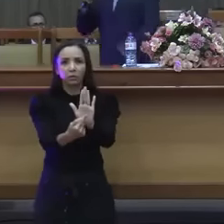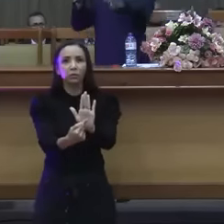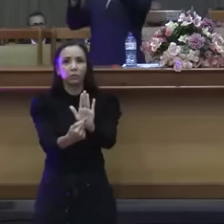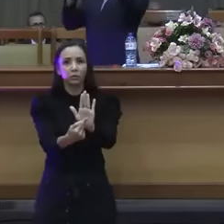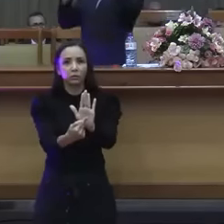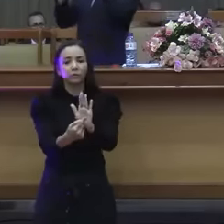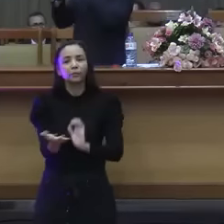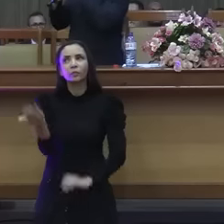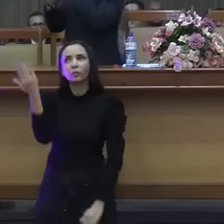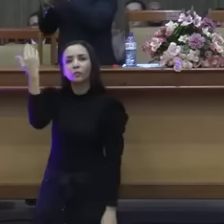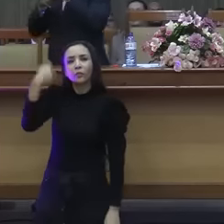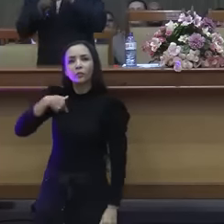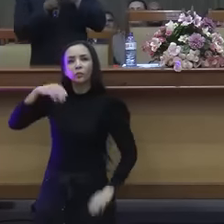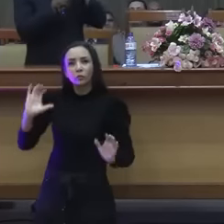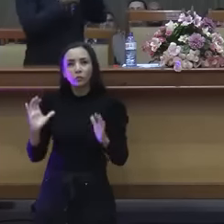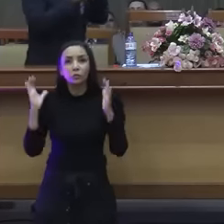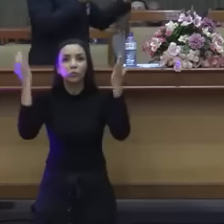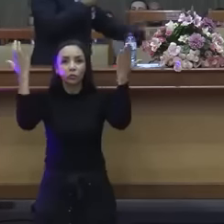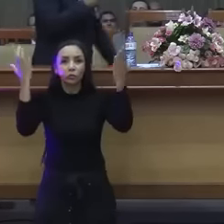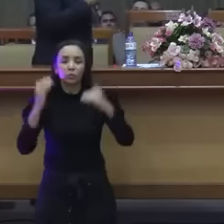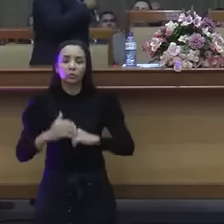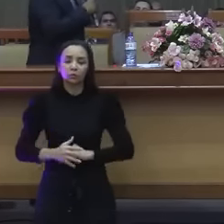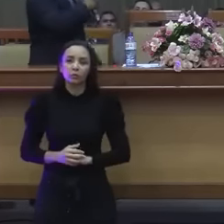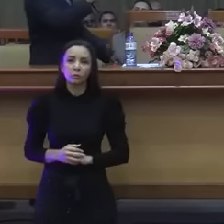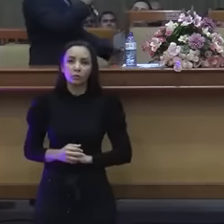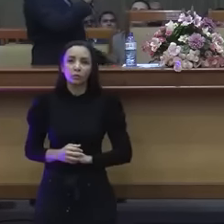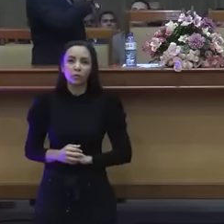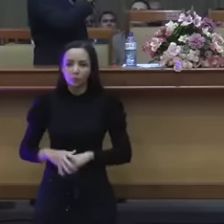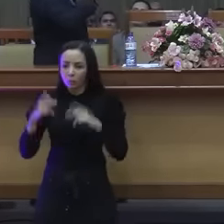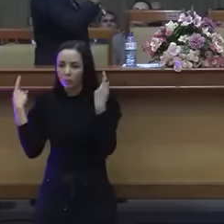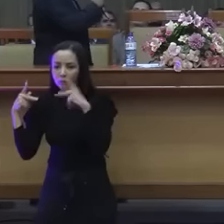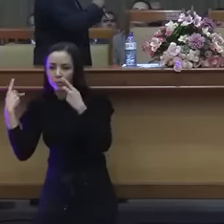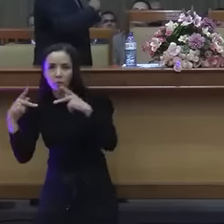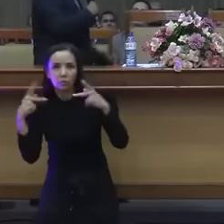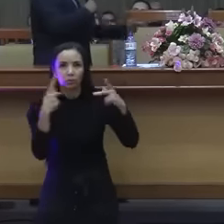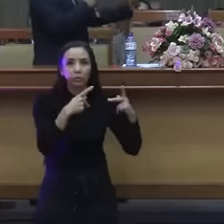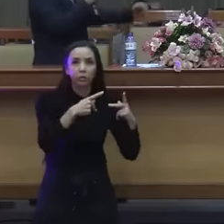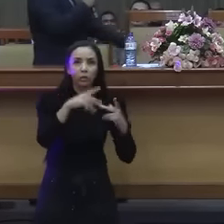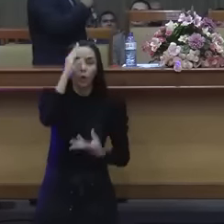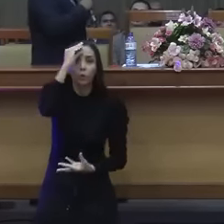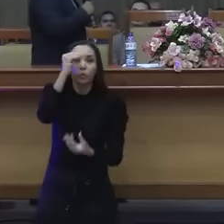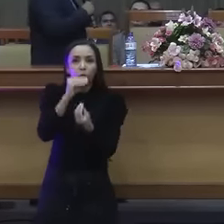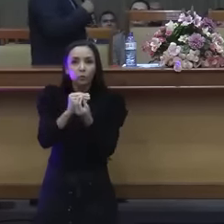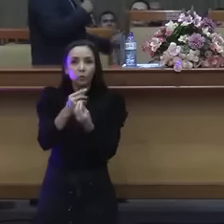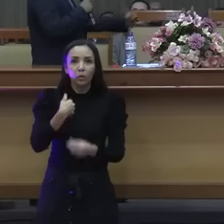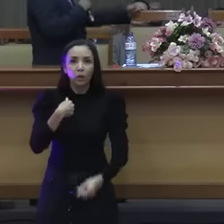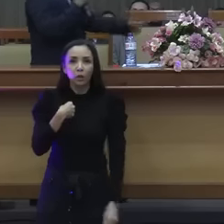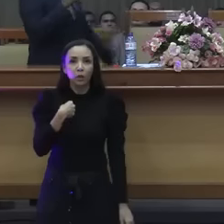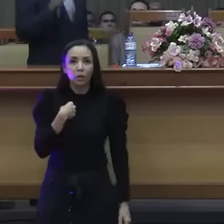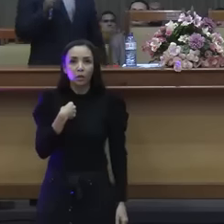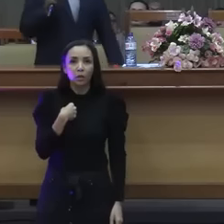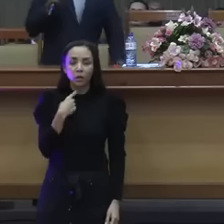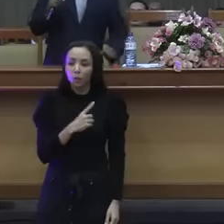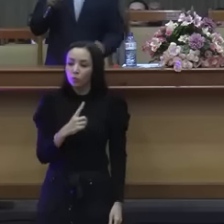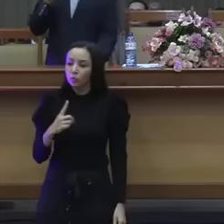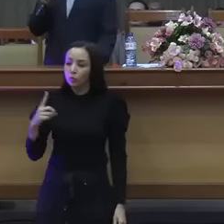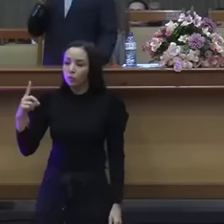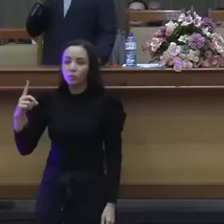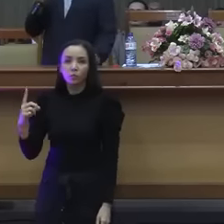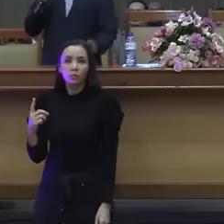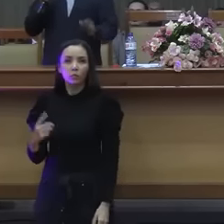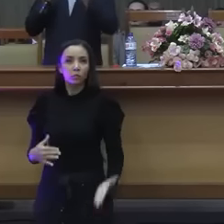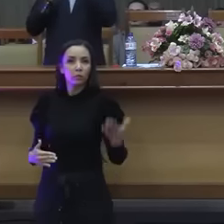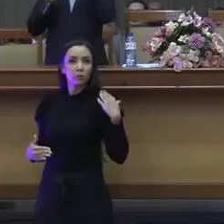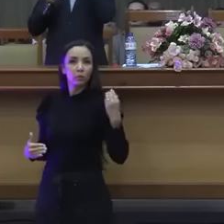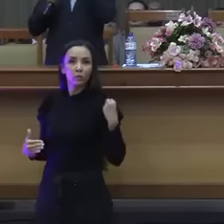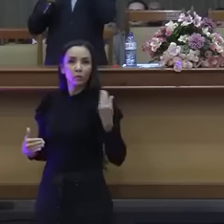Um dia eu estava pregando em um evento, em uma festa, e aí pronto, eu preguei, preguei, quando terminei, aí eu ia sair, e um irmão disse, eu quero falar com o senhor. Eu disse, pô, não.